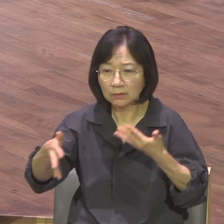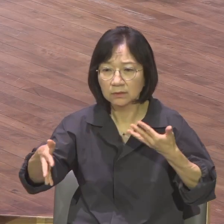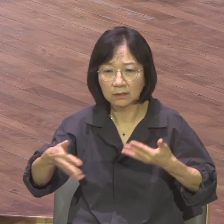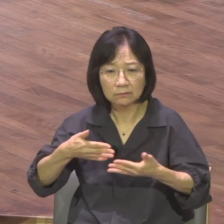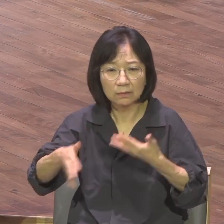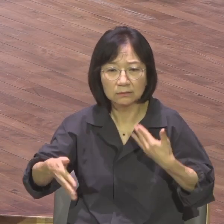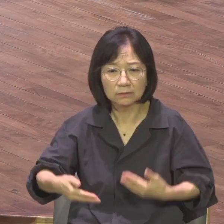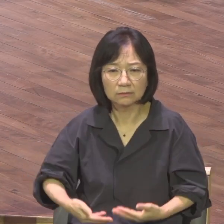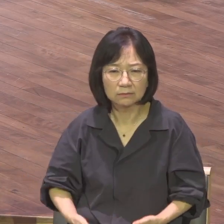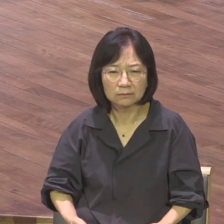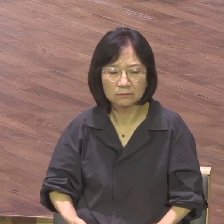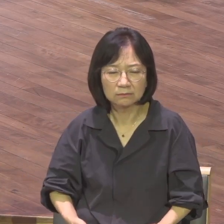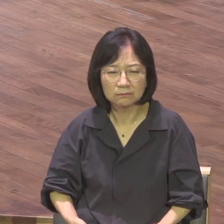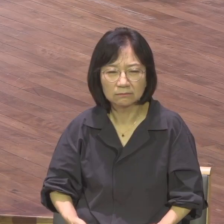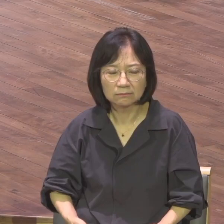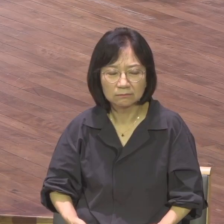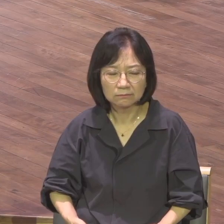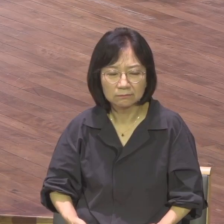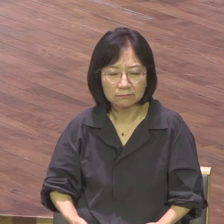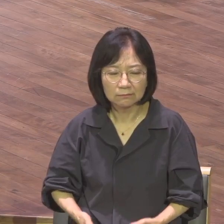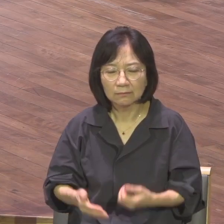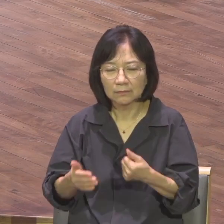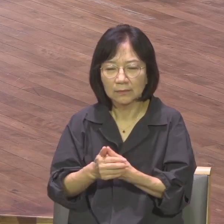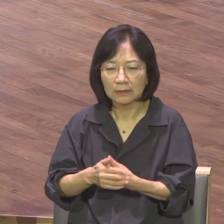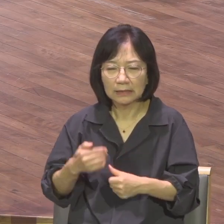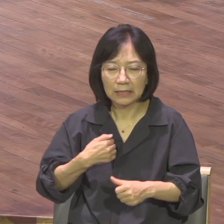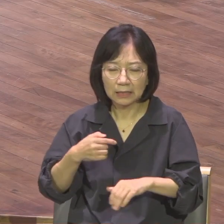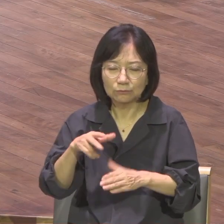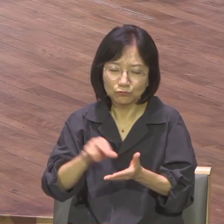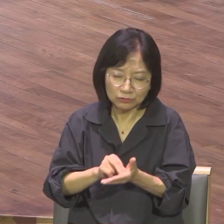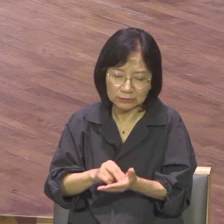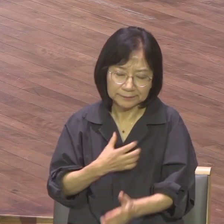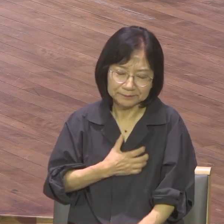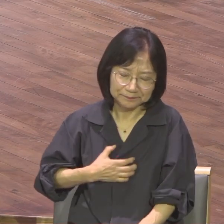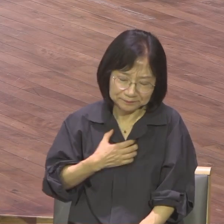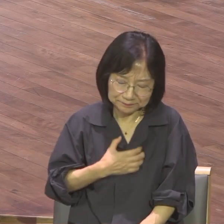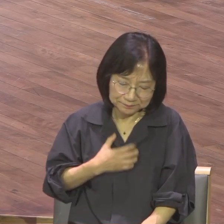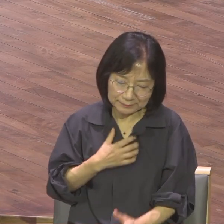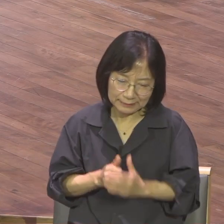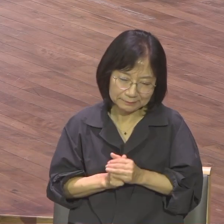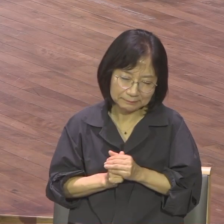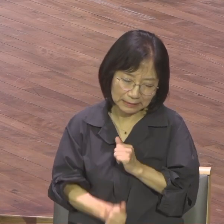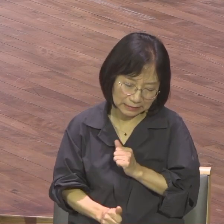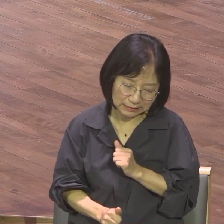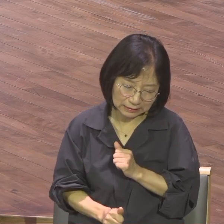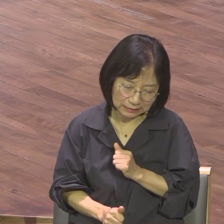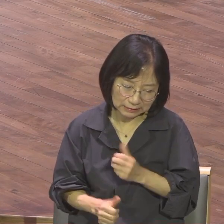그러다 보면 결국 자기 문제의 함정과 올무에 갇혀가지고 한계만 나고 스스로 무너지게 되는 거예요